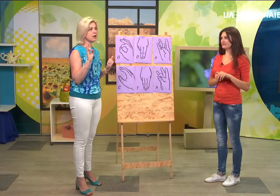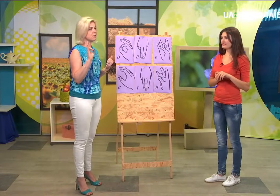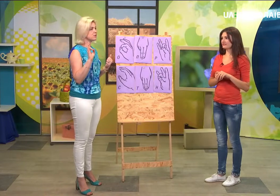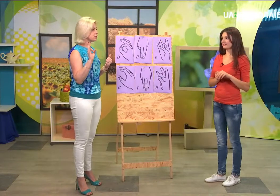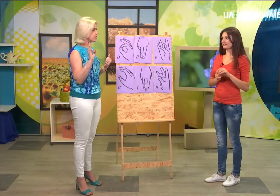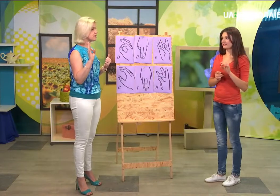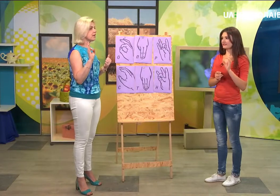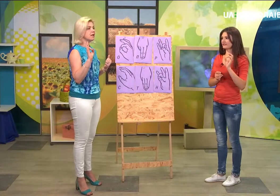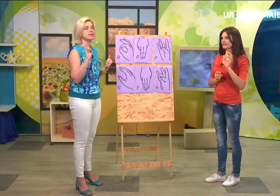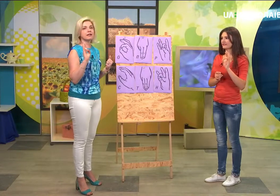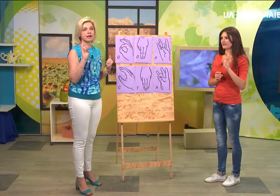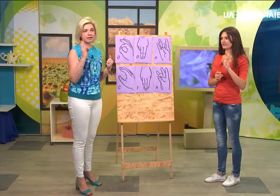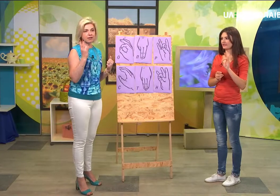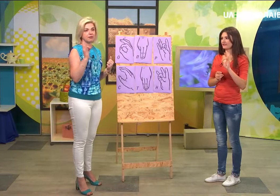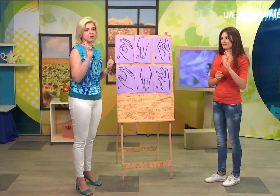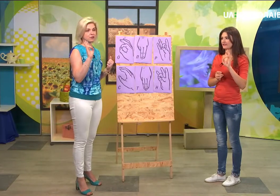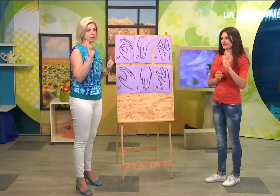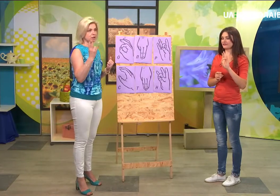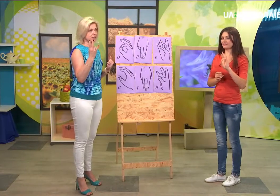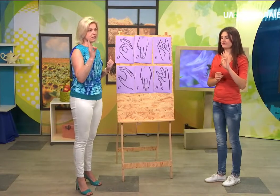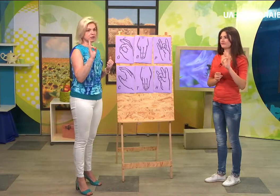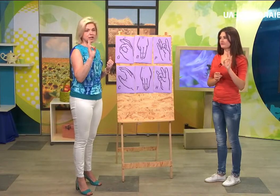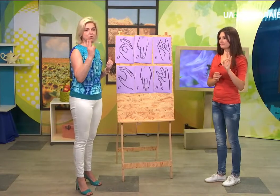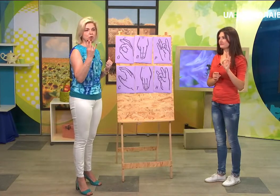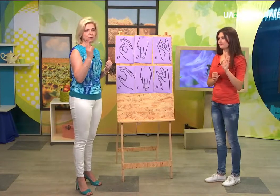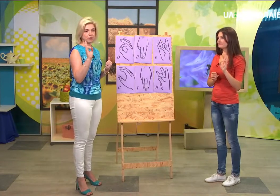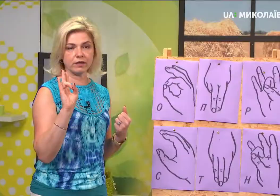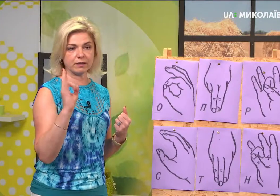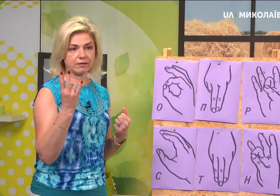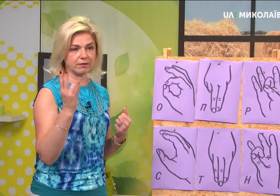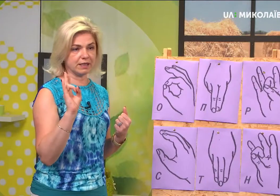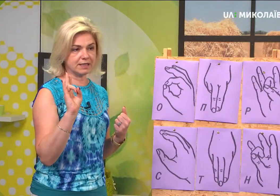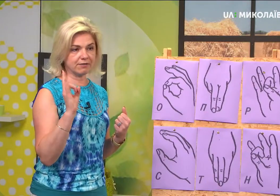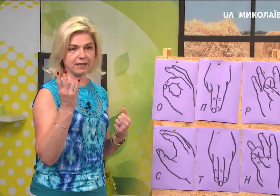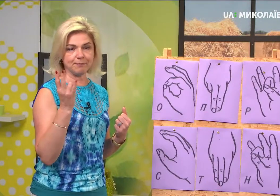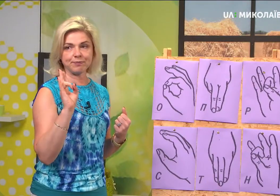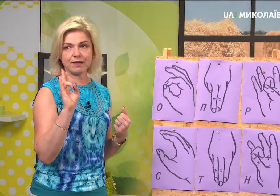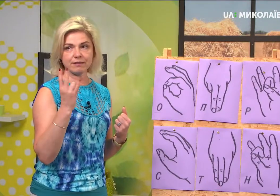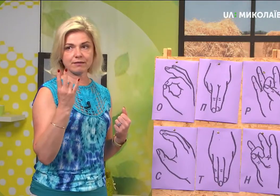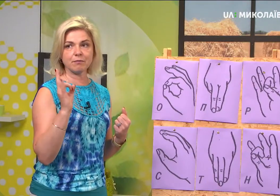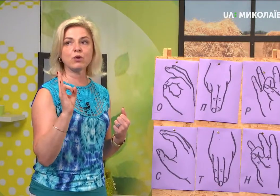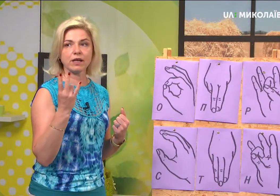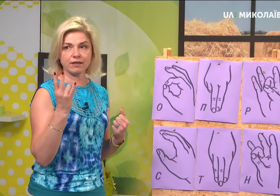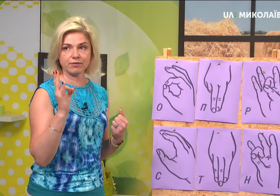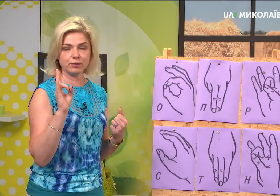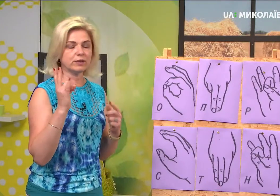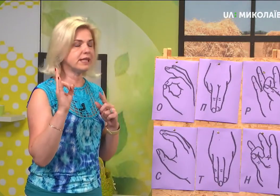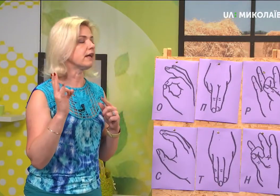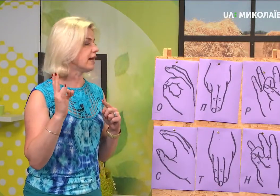позначається Ніколаїв, місто, то це отаким рухом кінцівки Миколаїв. Ну, Ніколаїв. на